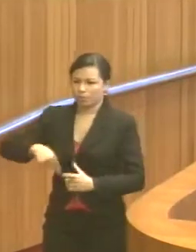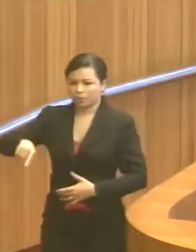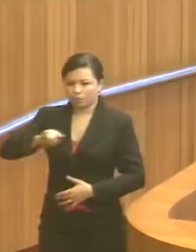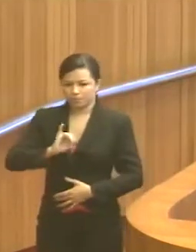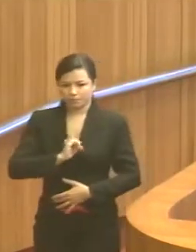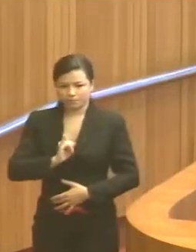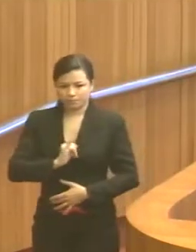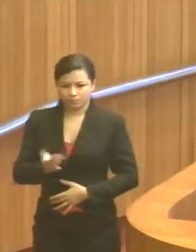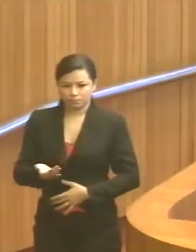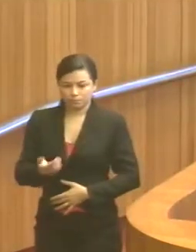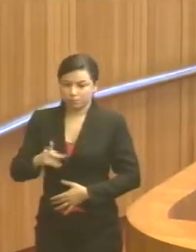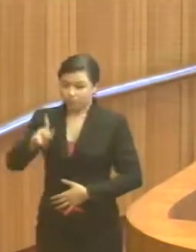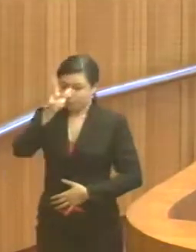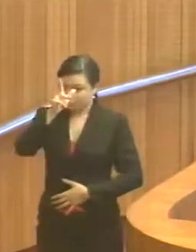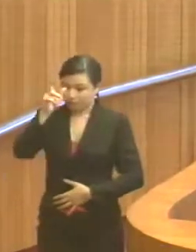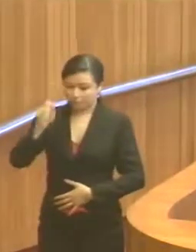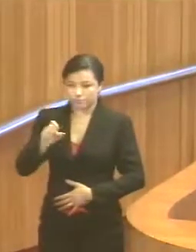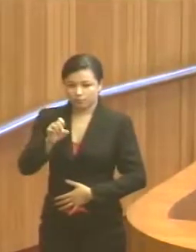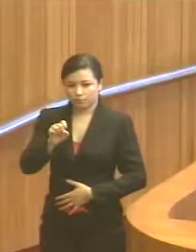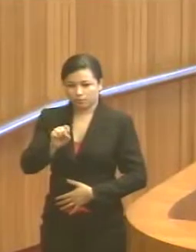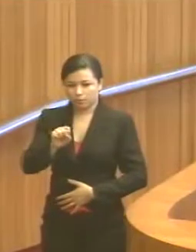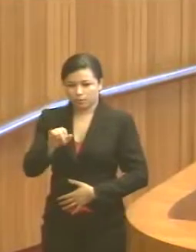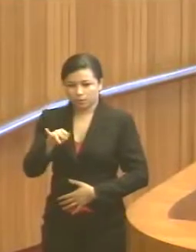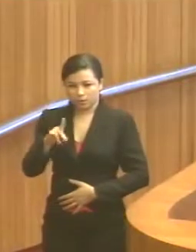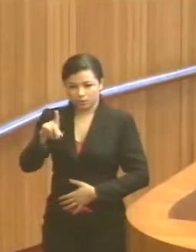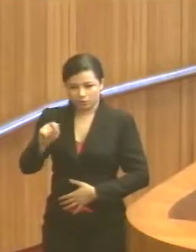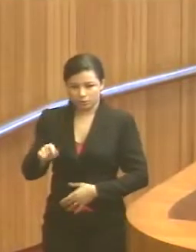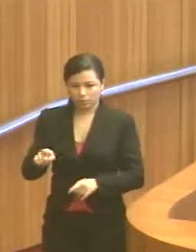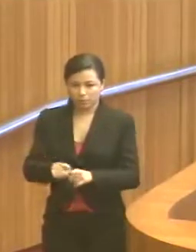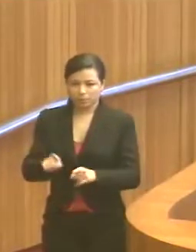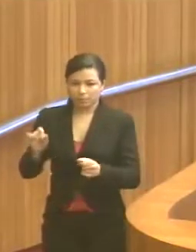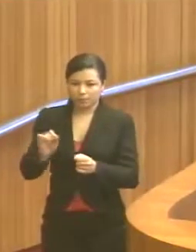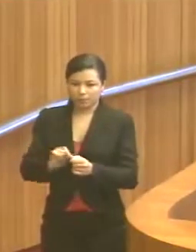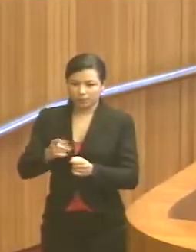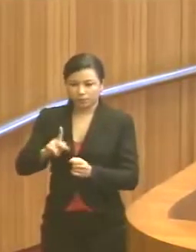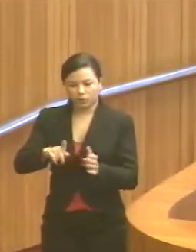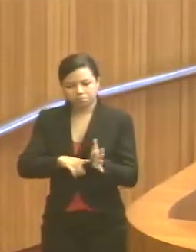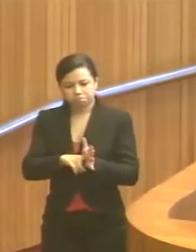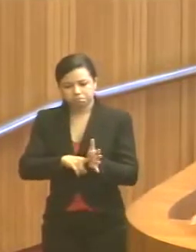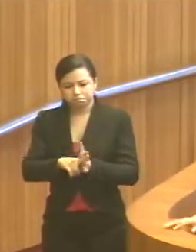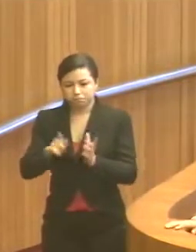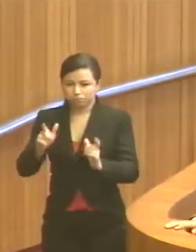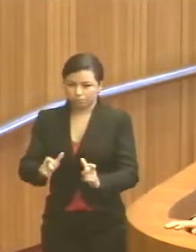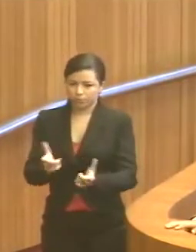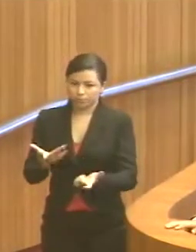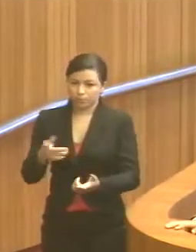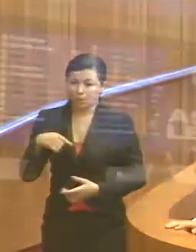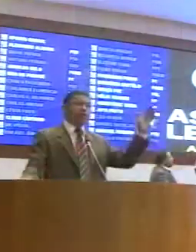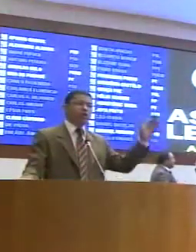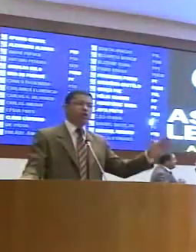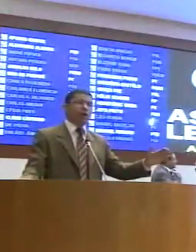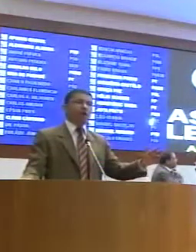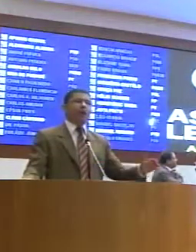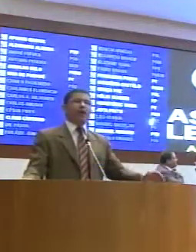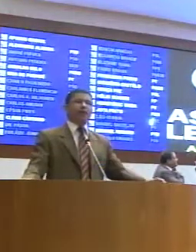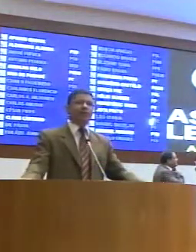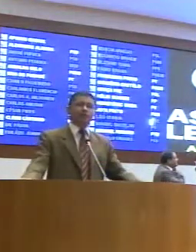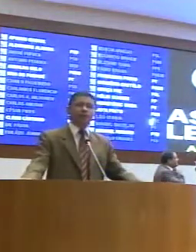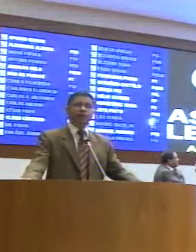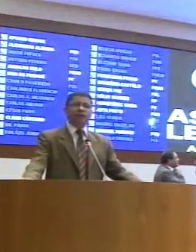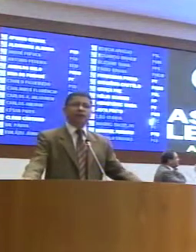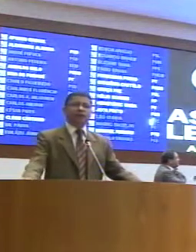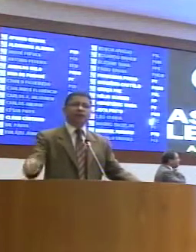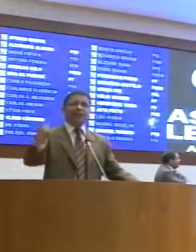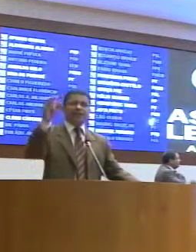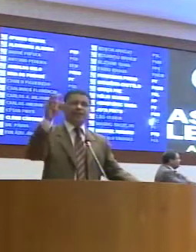município de Imperatriz e o município de Cidelândia para fazer essa verificação em loco. Que a gente possa pedir o